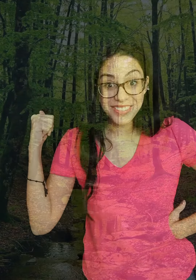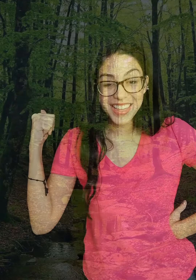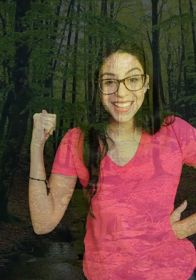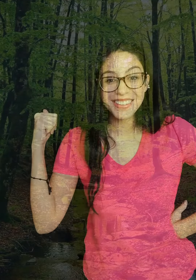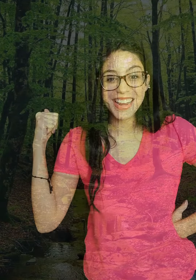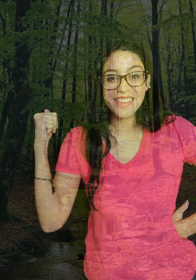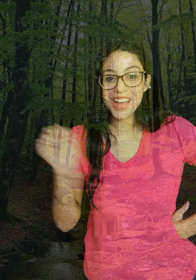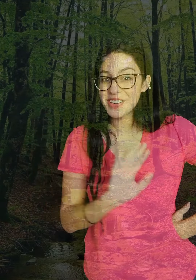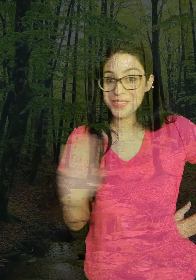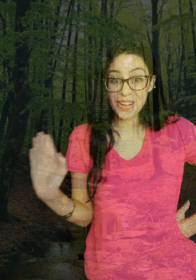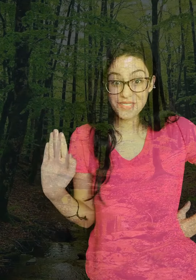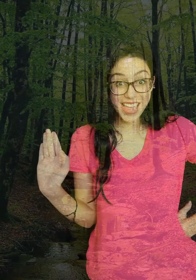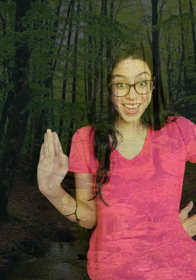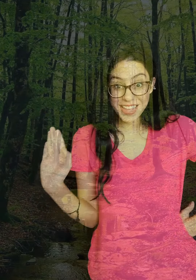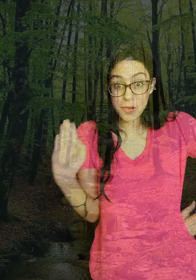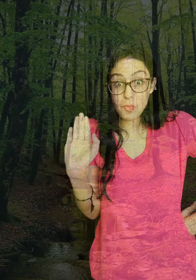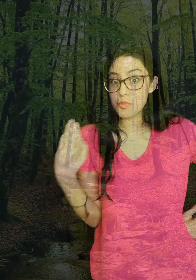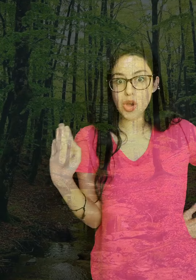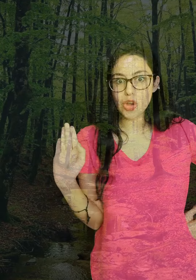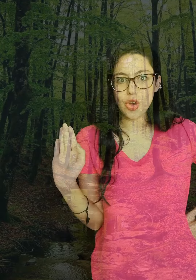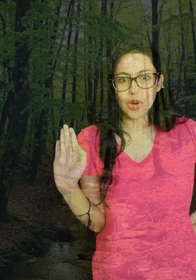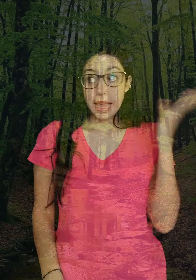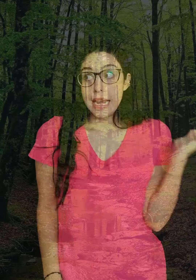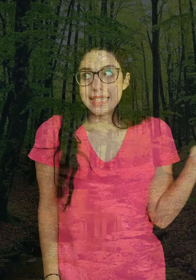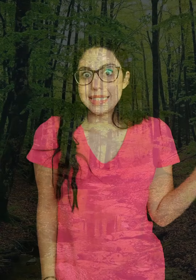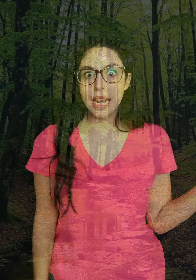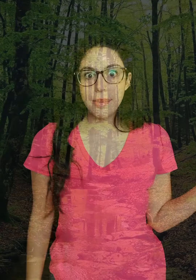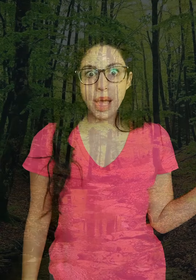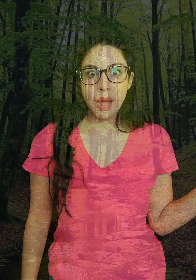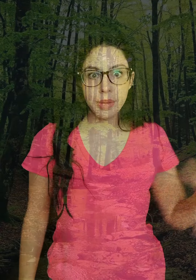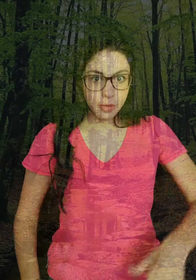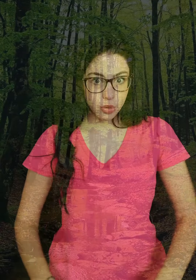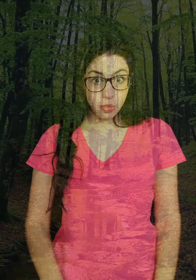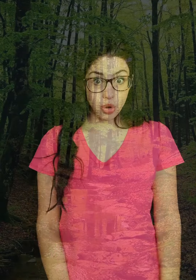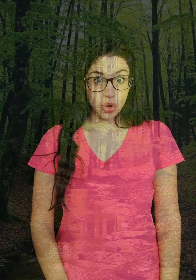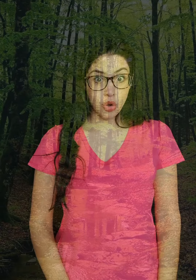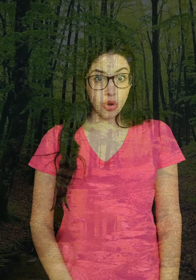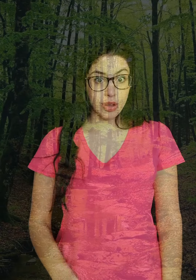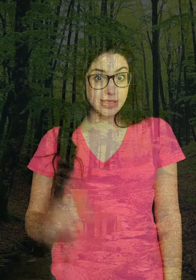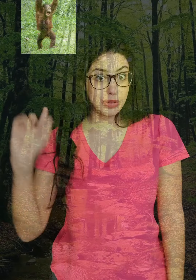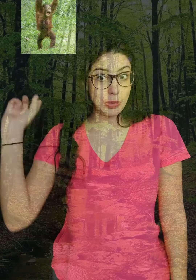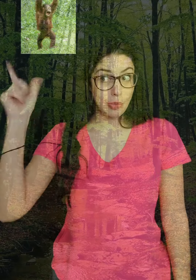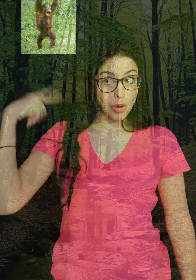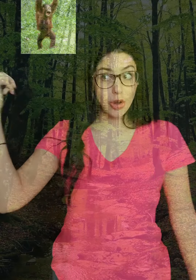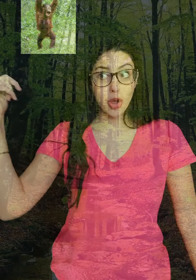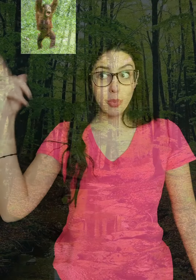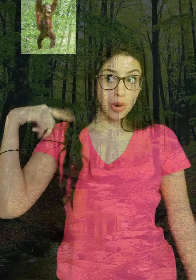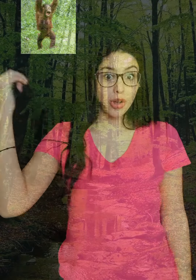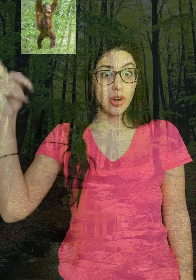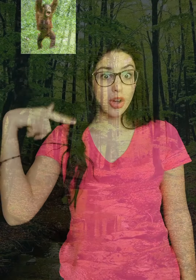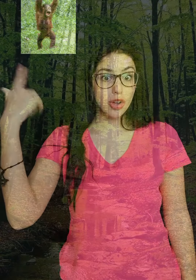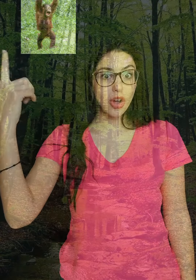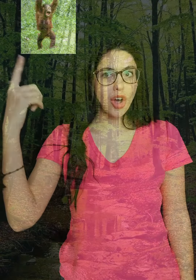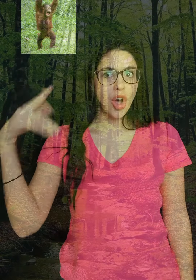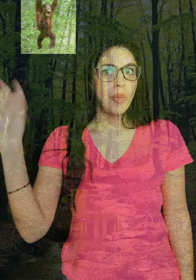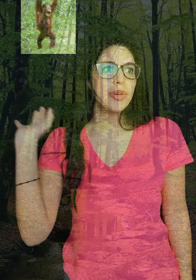de una rama no duerme ni un poco. En la selva vive un mono, es un mono, mono loco. Muy